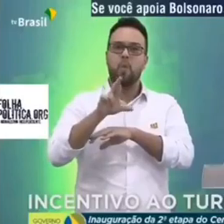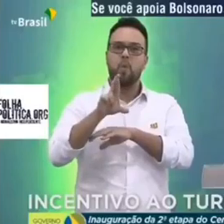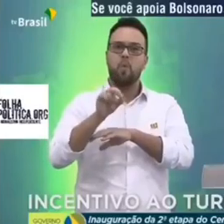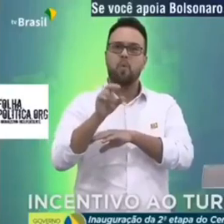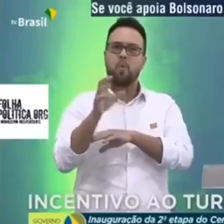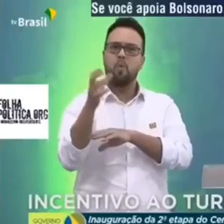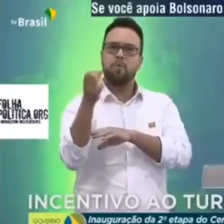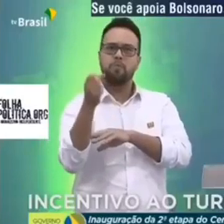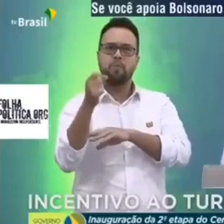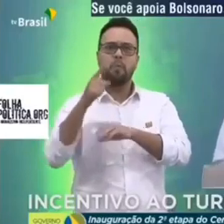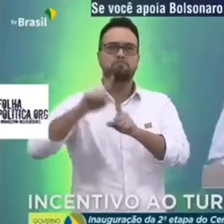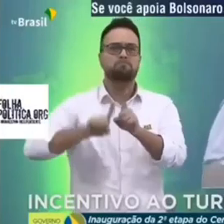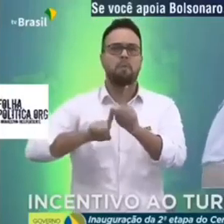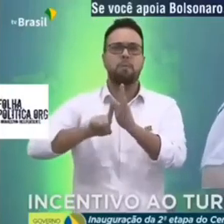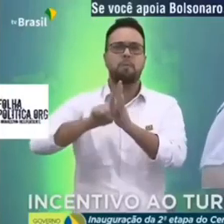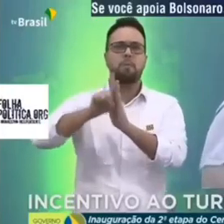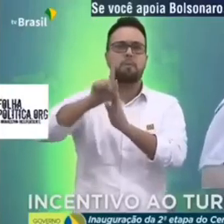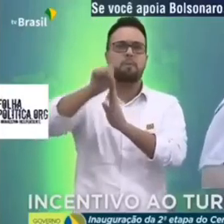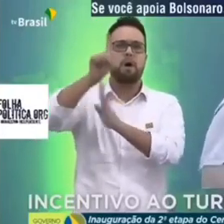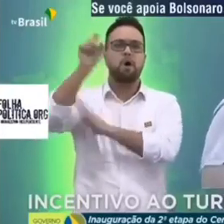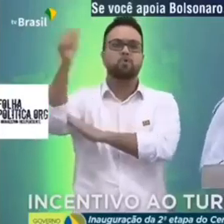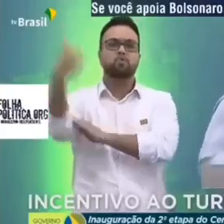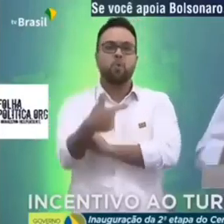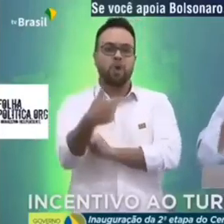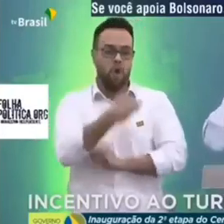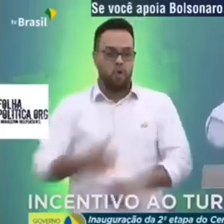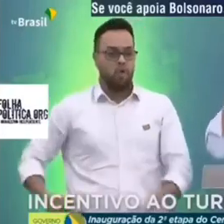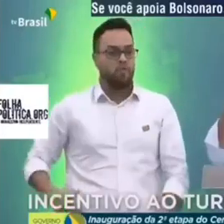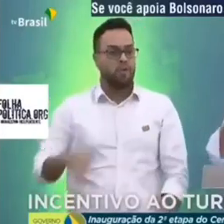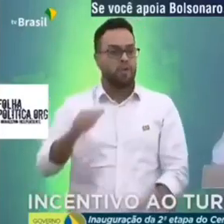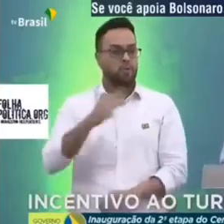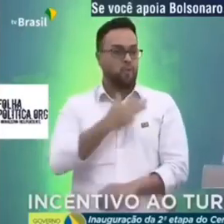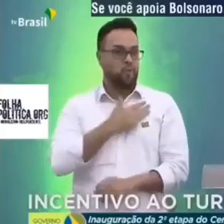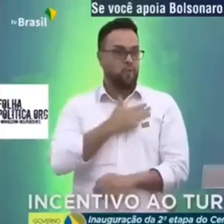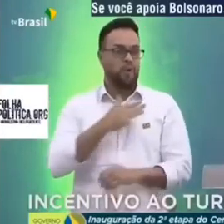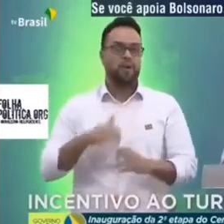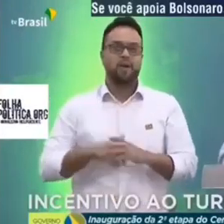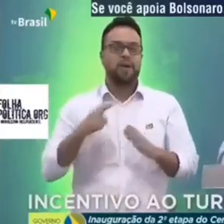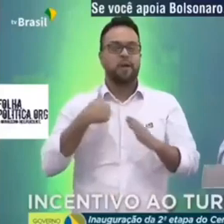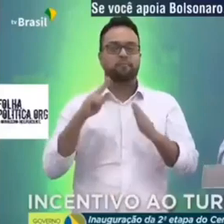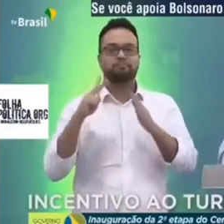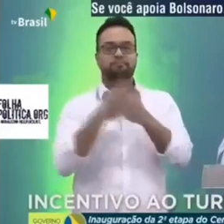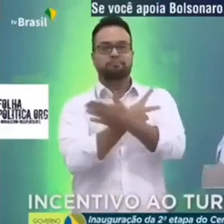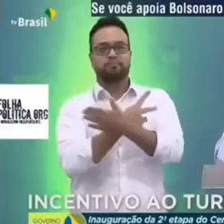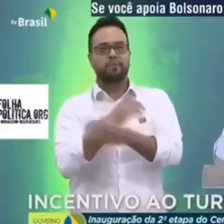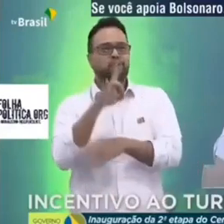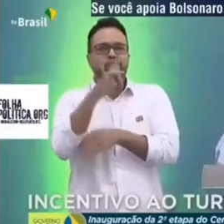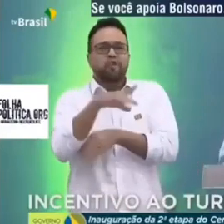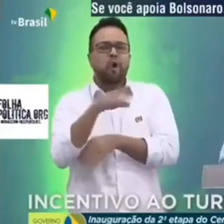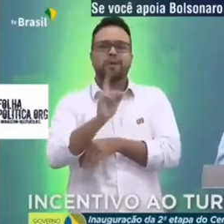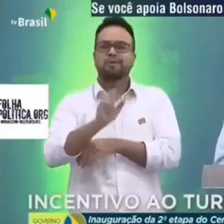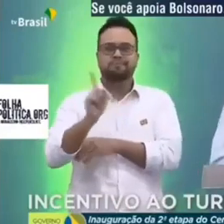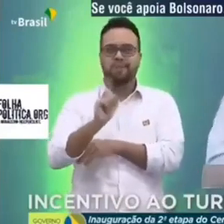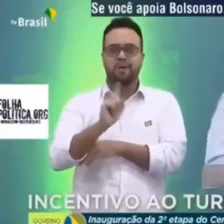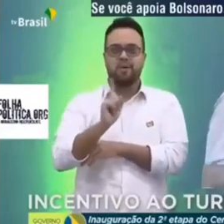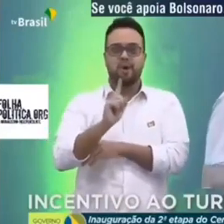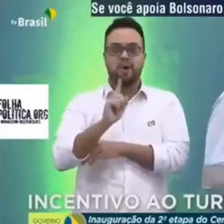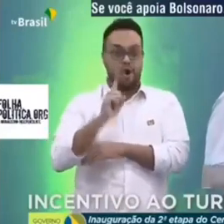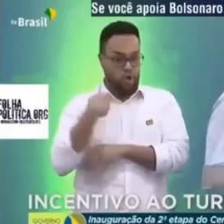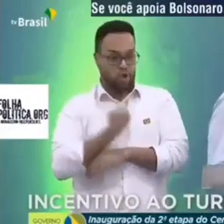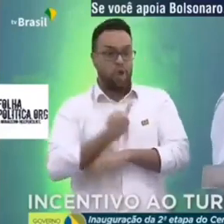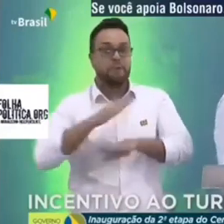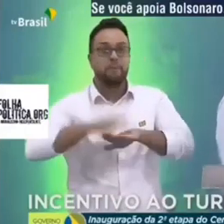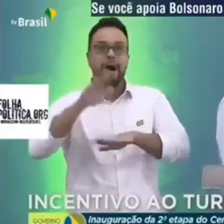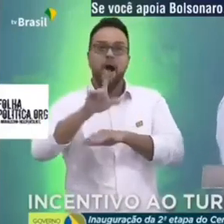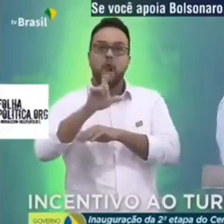oito anos do governo Lula, eu errei presidente, não foi só isso nós tivemos mais lucro